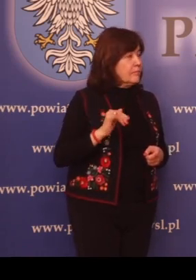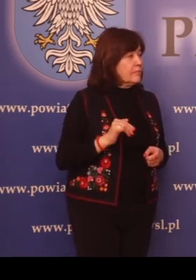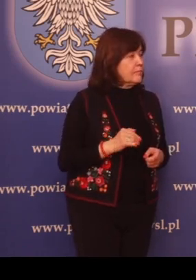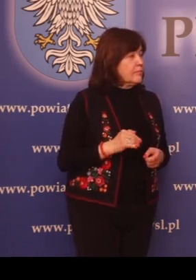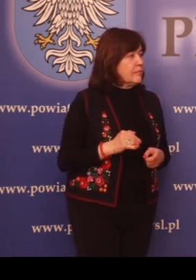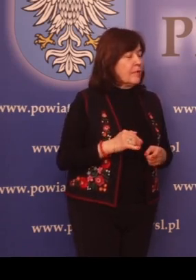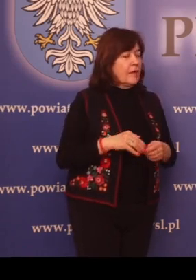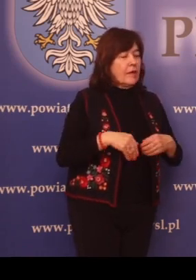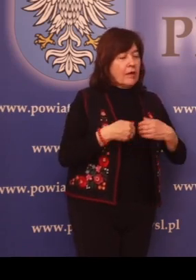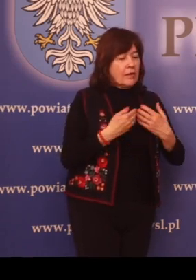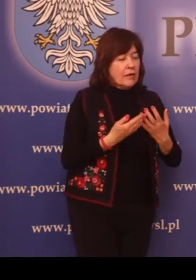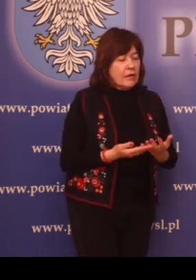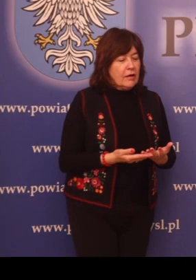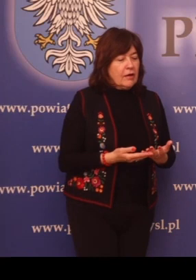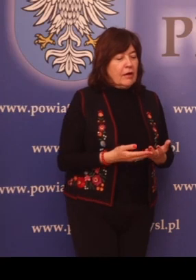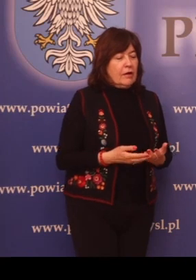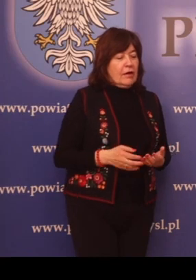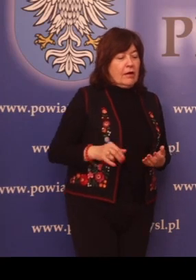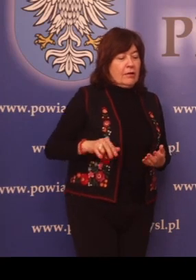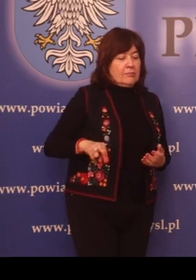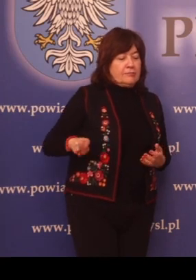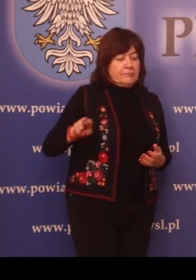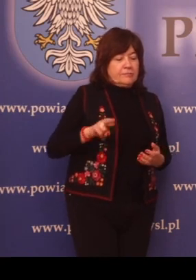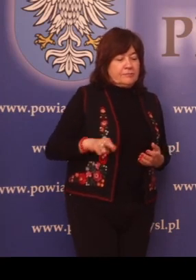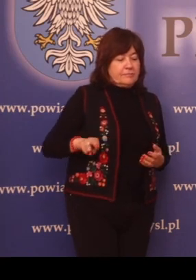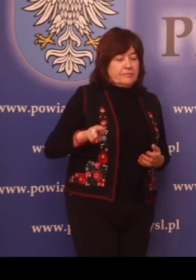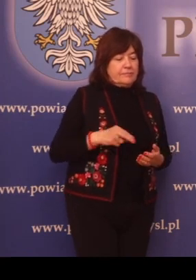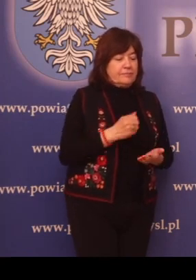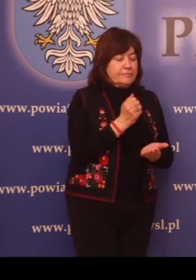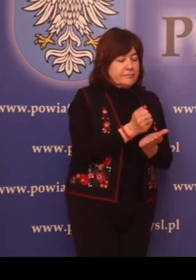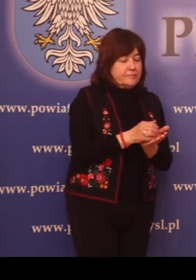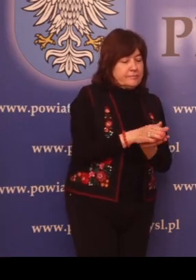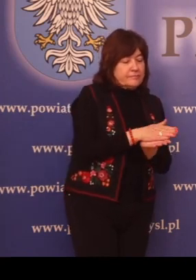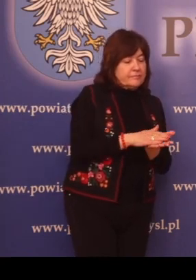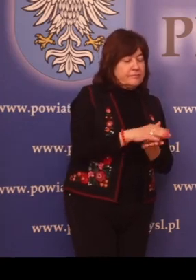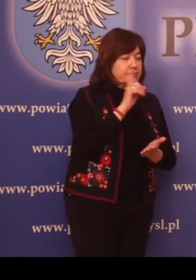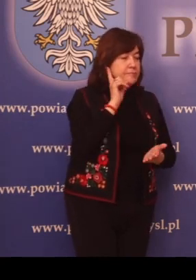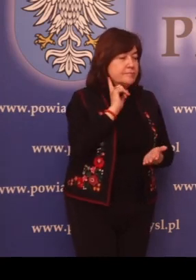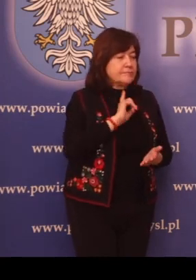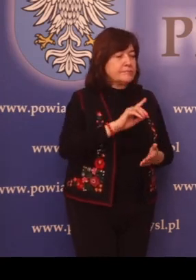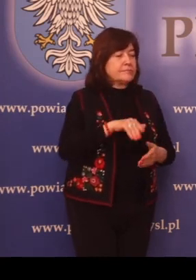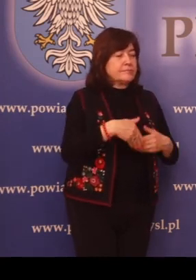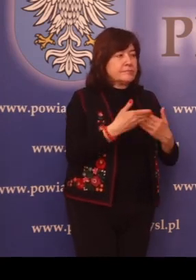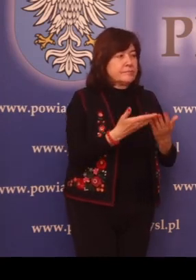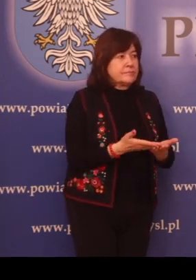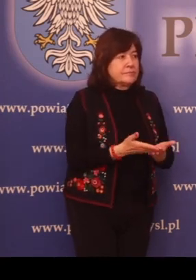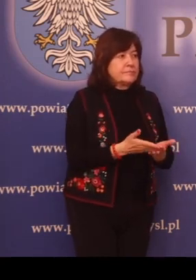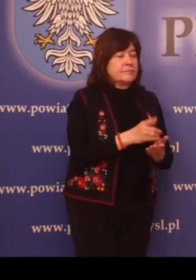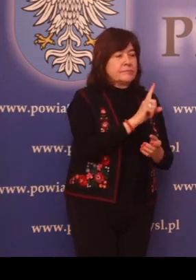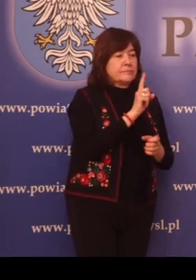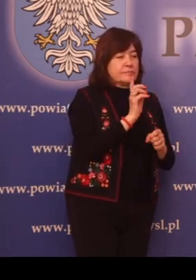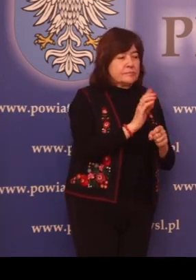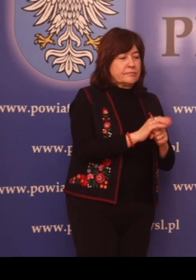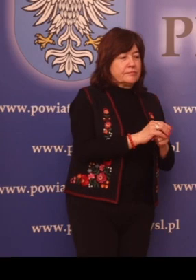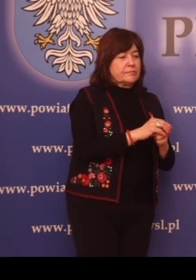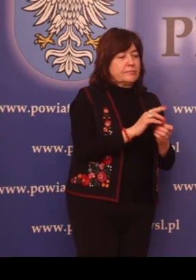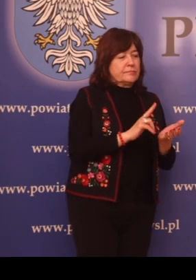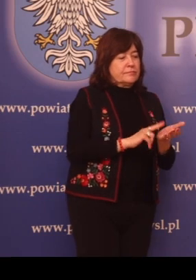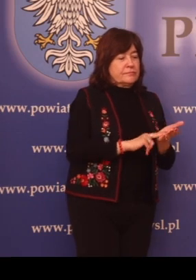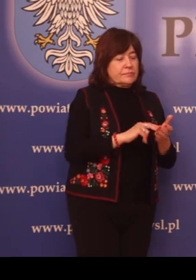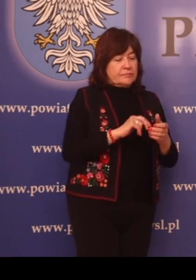Przedkładanie Radzie Powiatu Przemyskiego do zatwierdzenia rocznego sprawozdania ze swojej